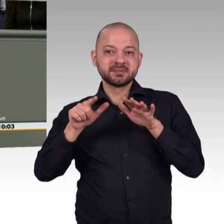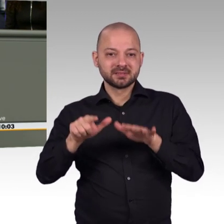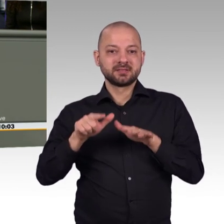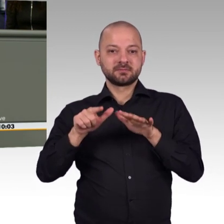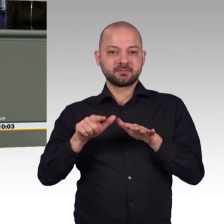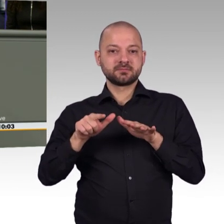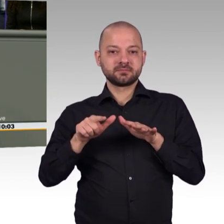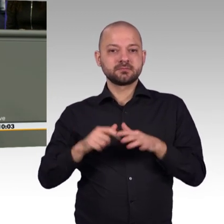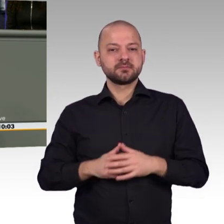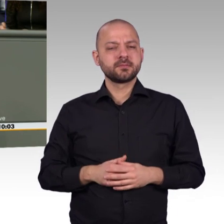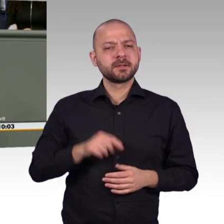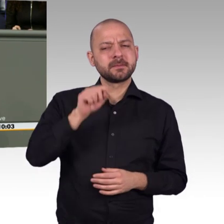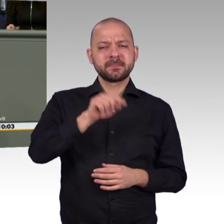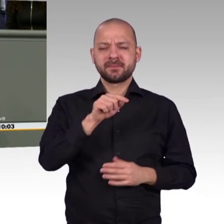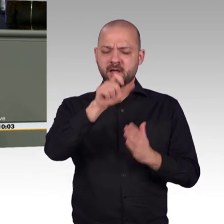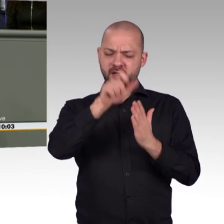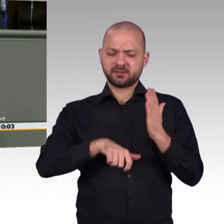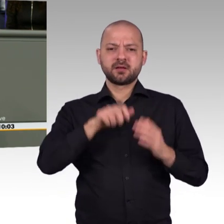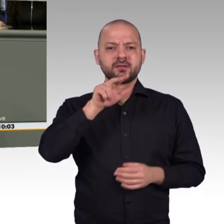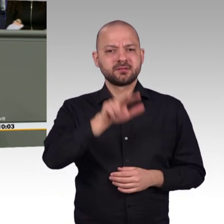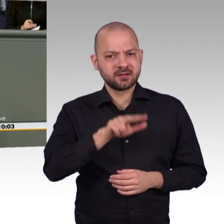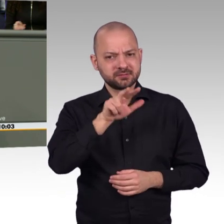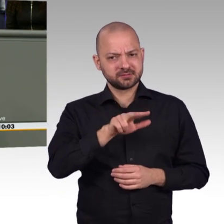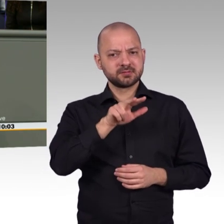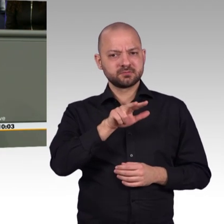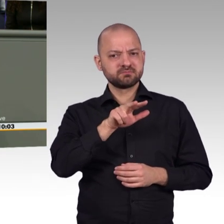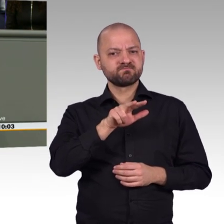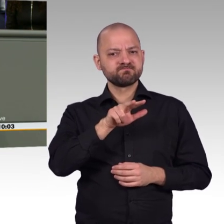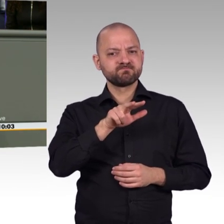nicht dazu bei, dass Meinungsvielfalt und Benutzerfreundlichkeit steigt.